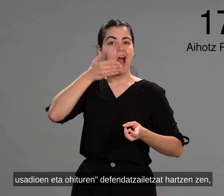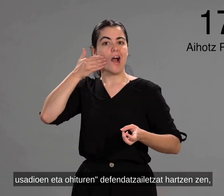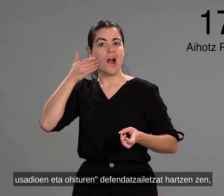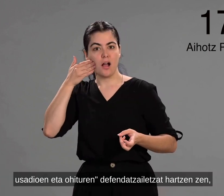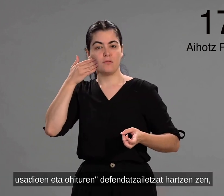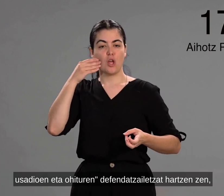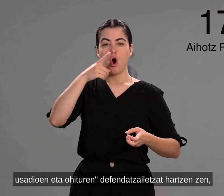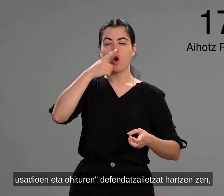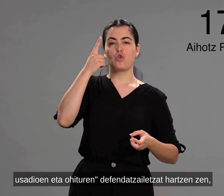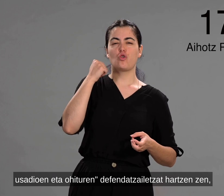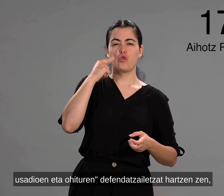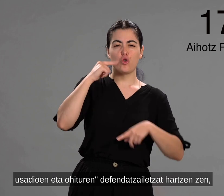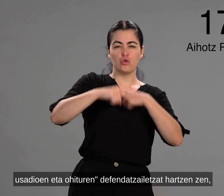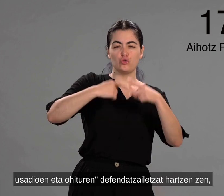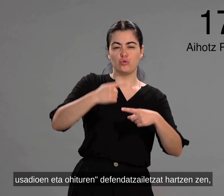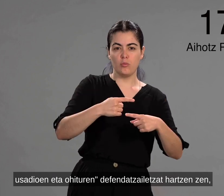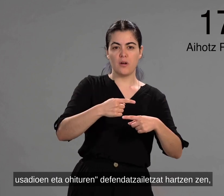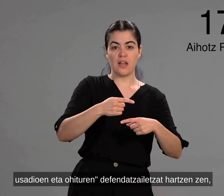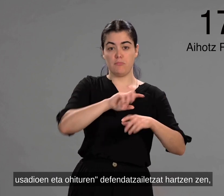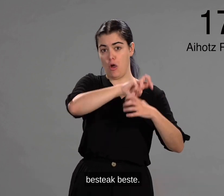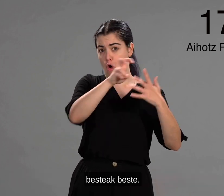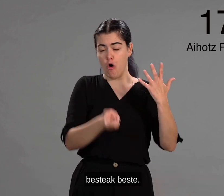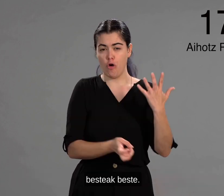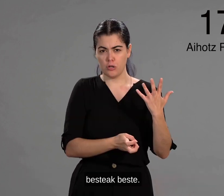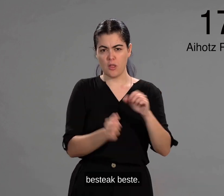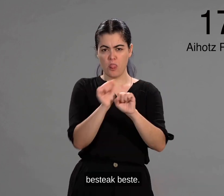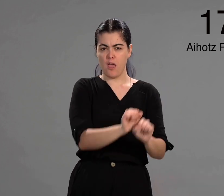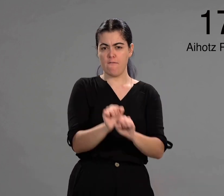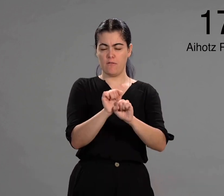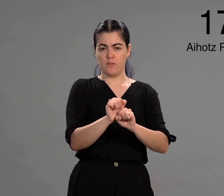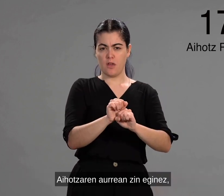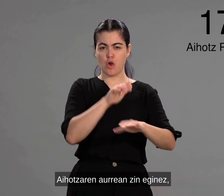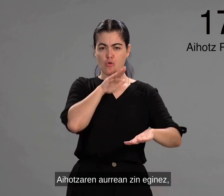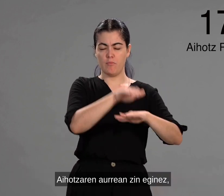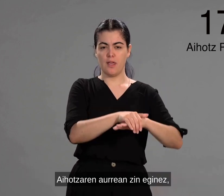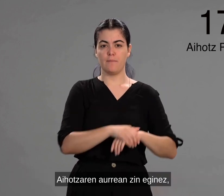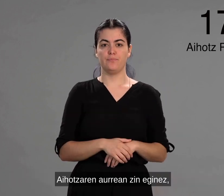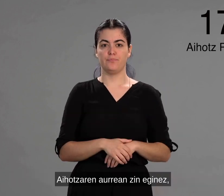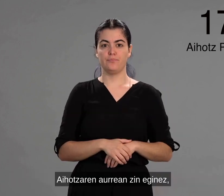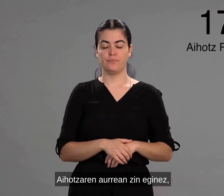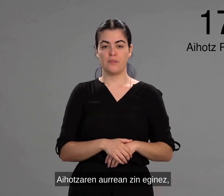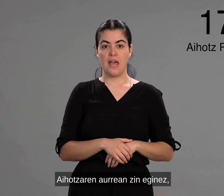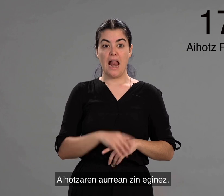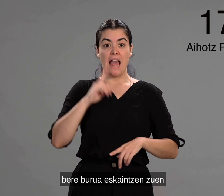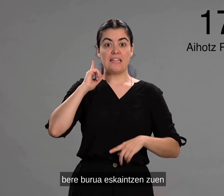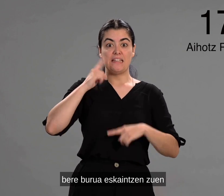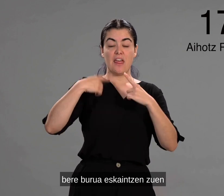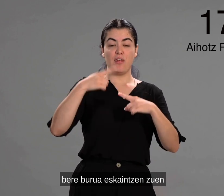usadioen eta oituren defendatza hiletza tartzen zen besteak beste. Aiotzaren aurrean zineginez, bere burua